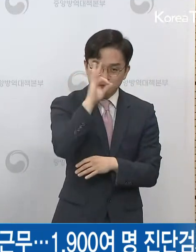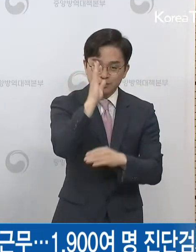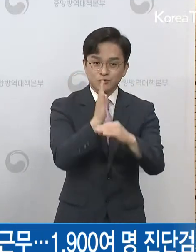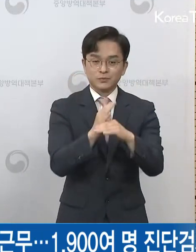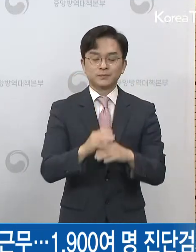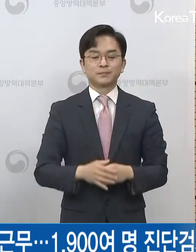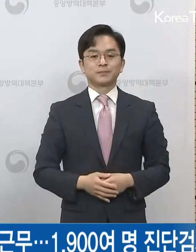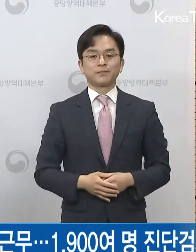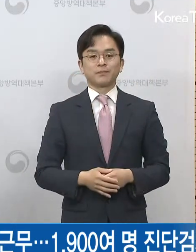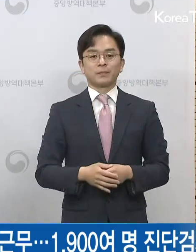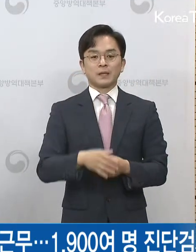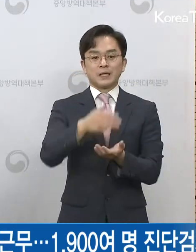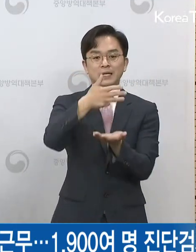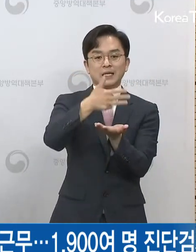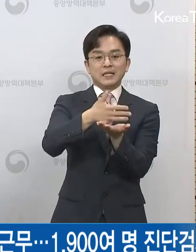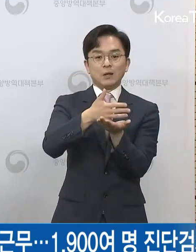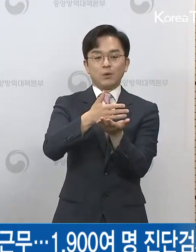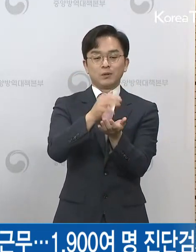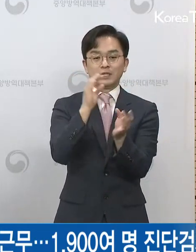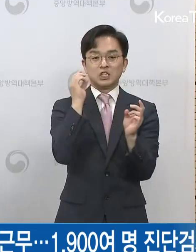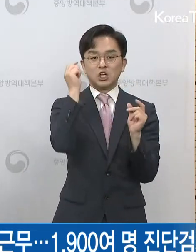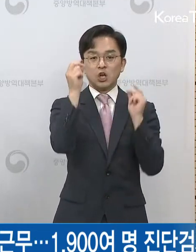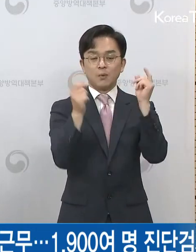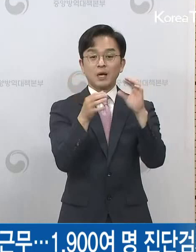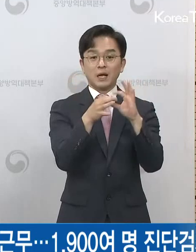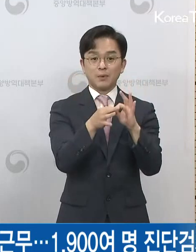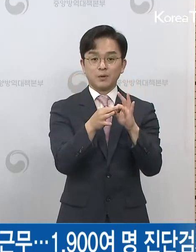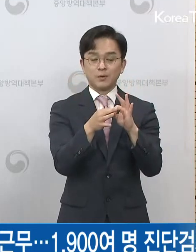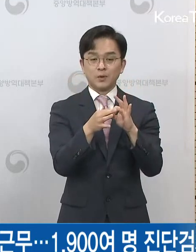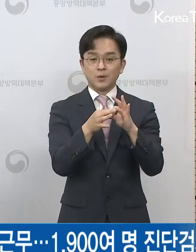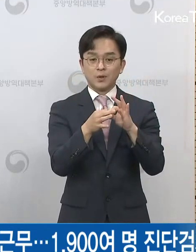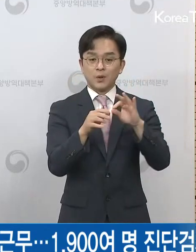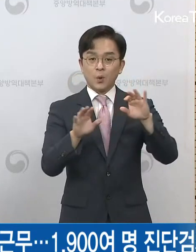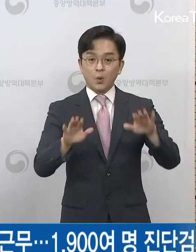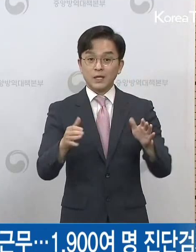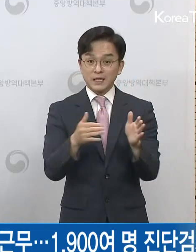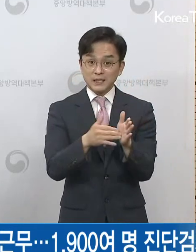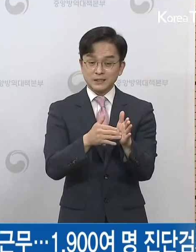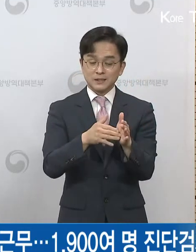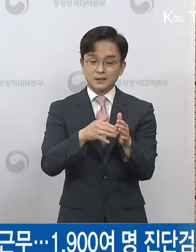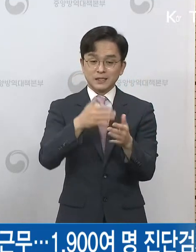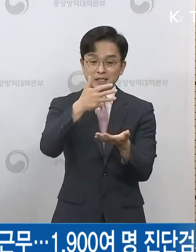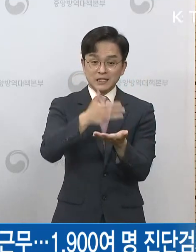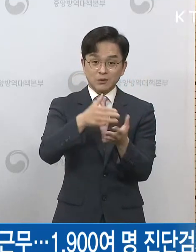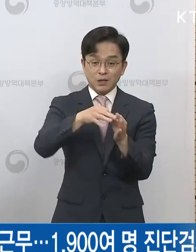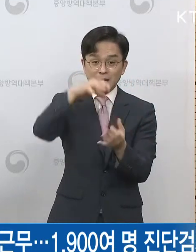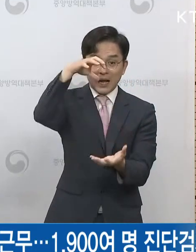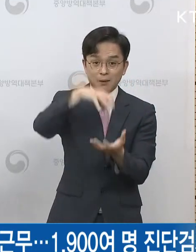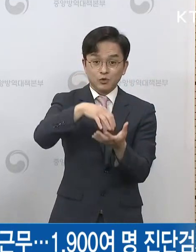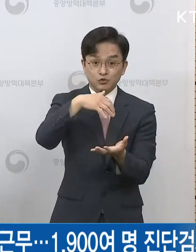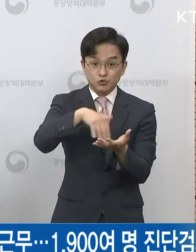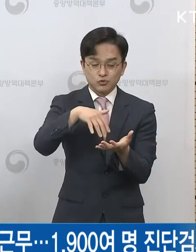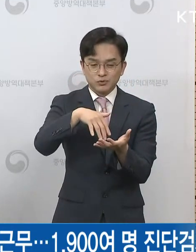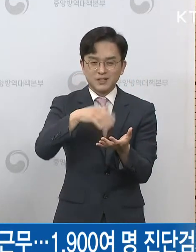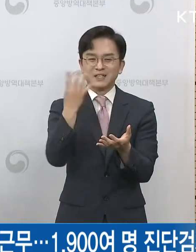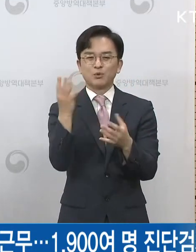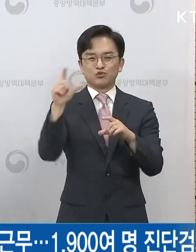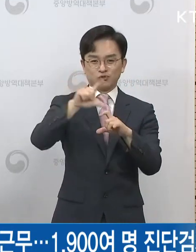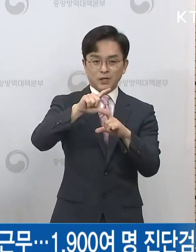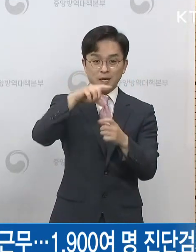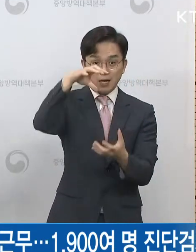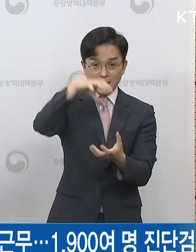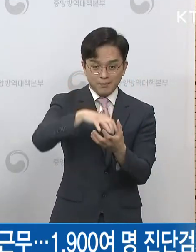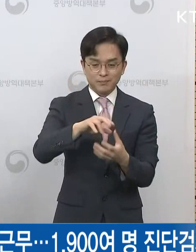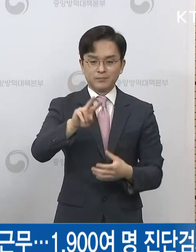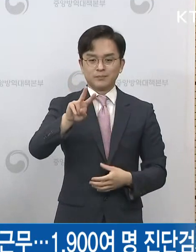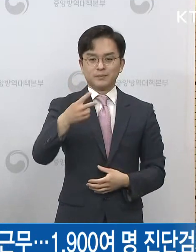클럽 관련돼서는 5월 27일 12시 기준으로 총 누적 환자 수는 전일 대비 4명이 증가하여 총